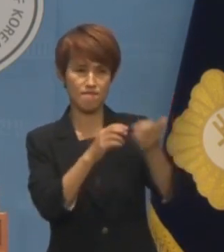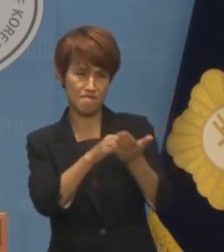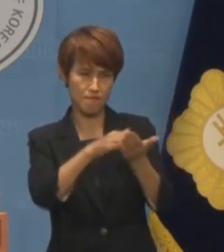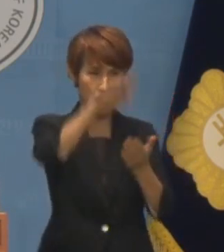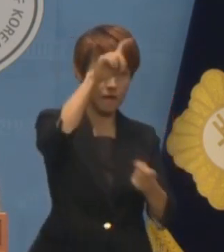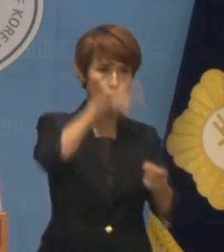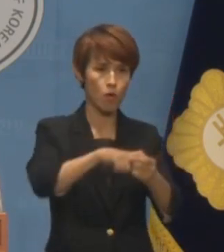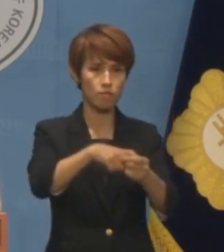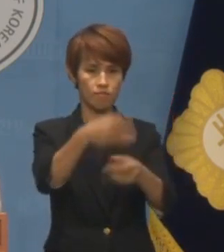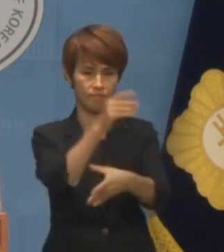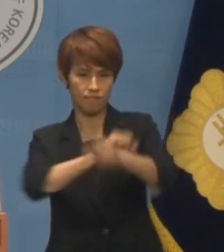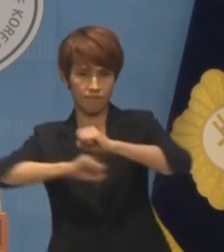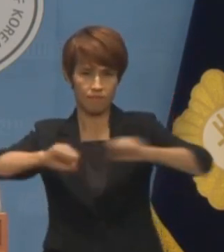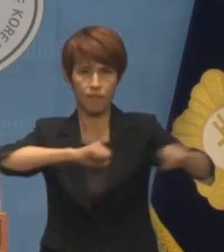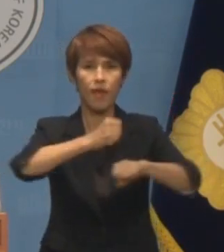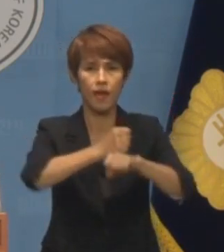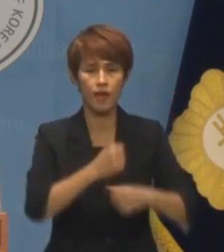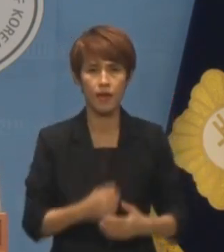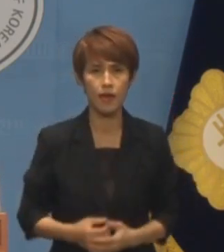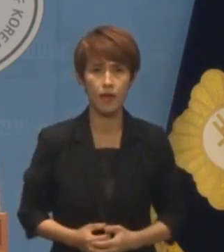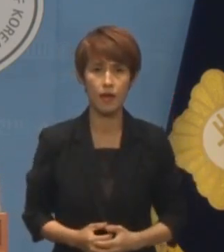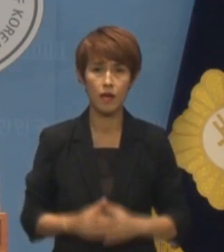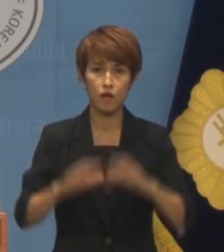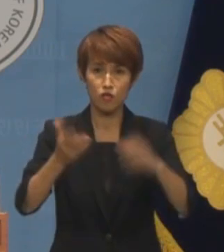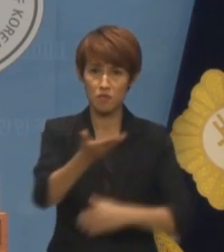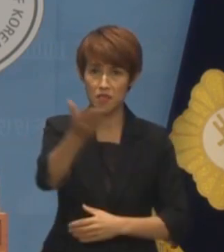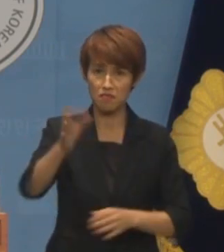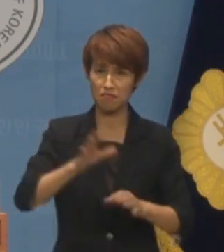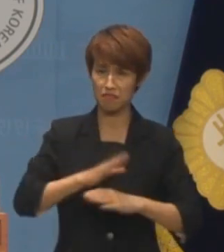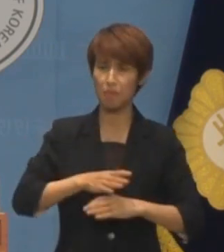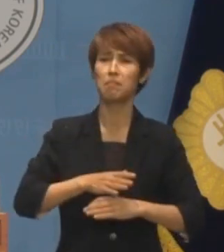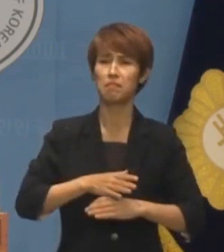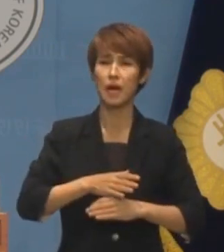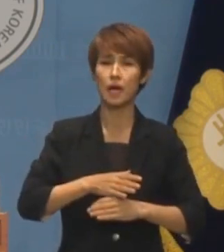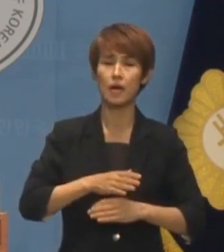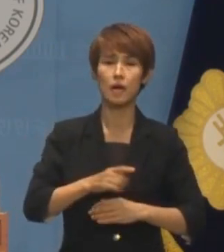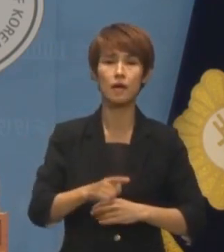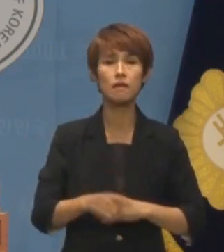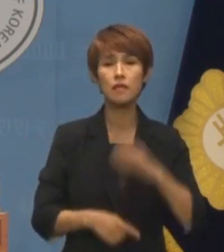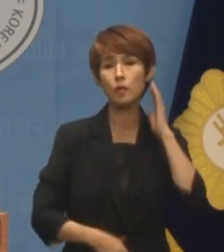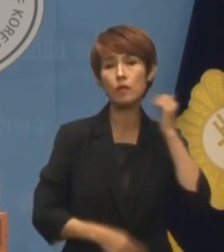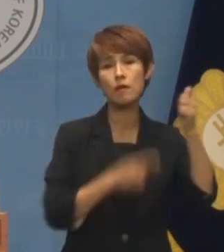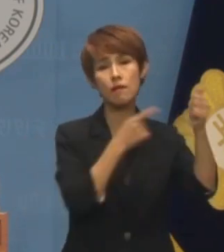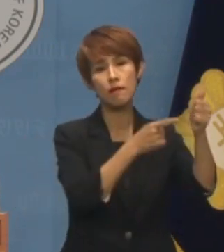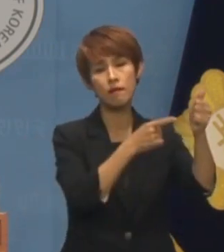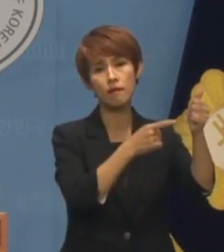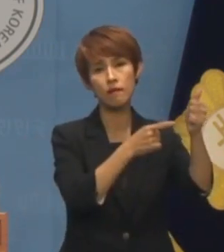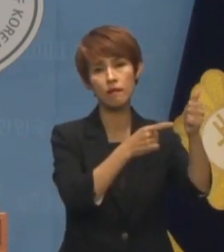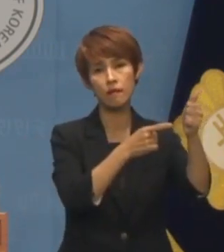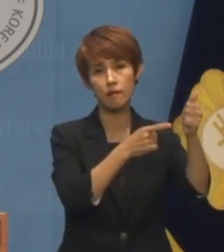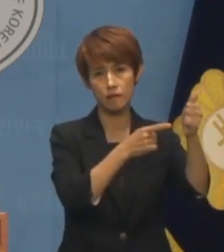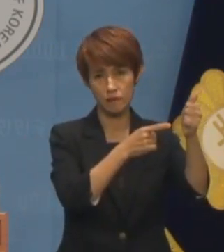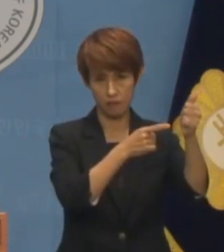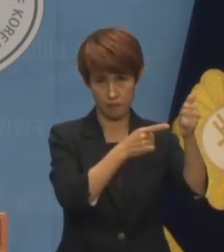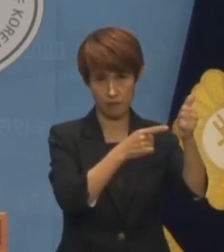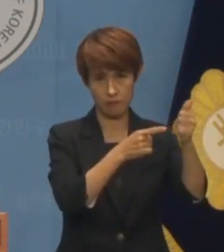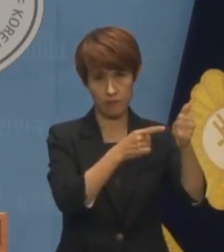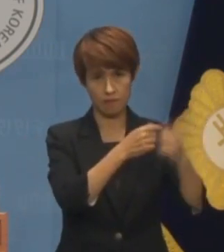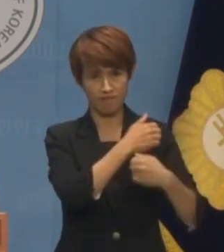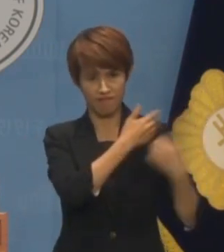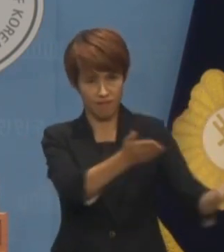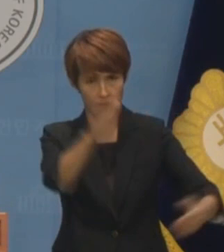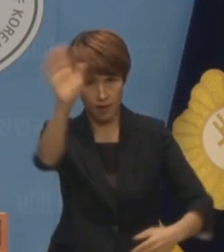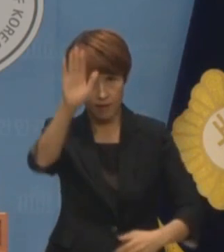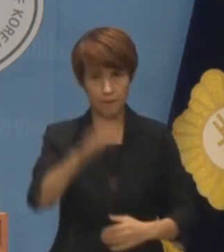나서겠습니다 국민을 두려워하지 않고 정면 대결을 선택한 윤 대통령을 가만두지